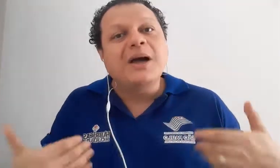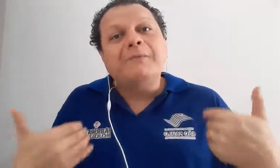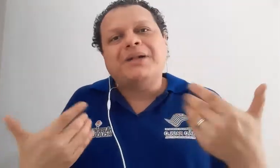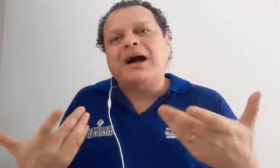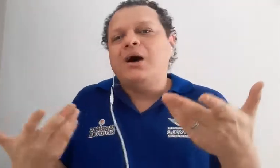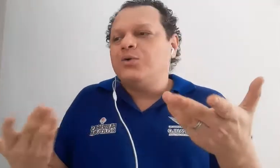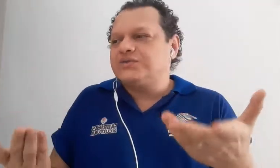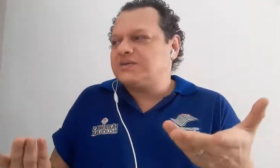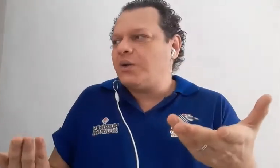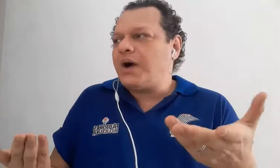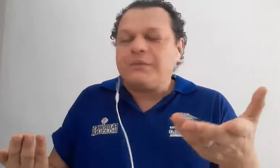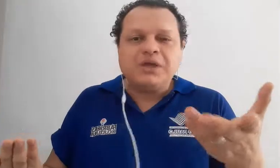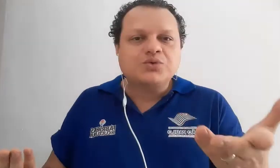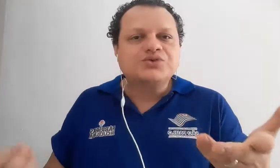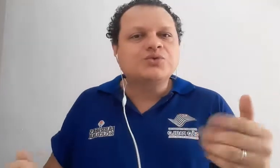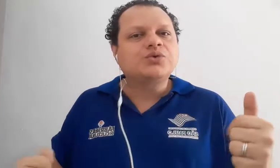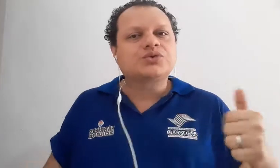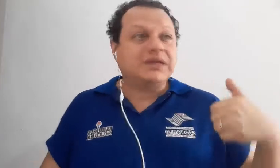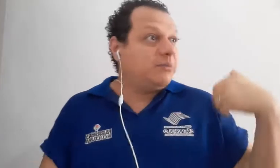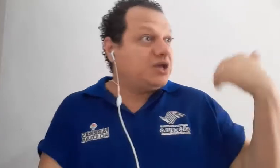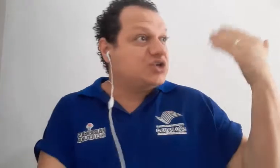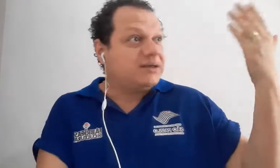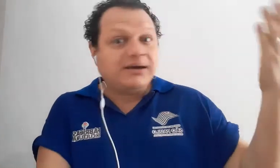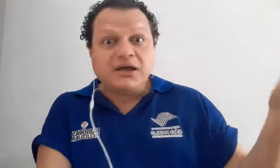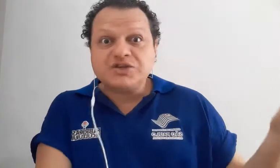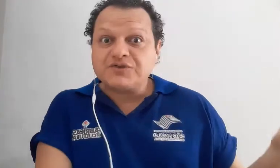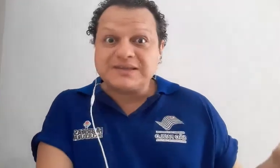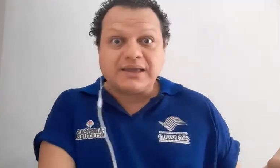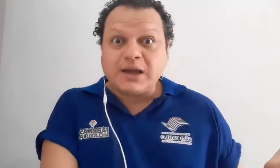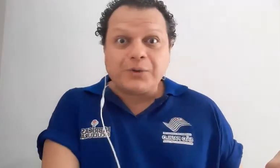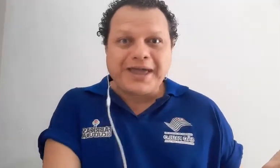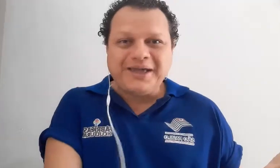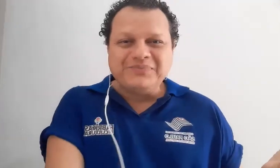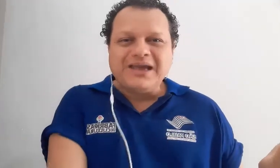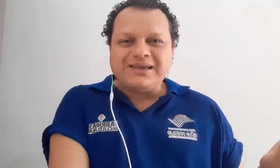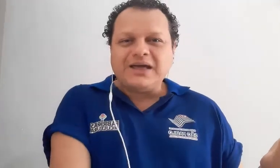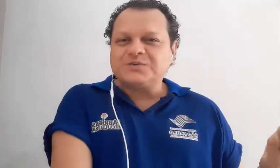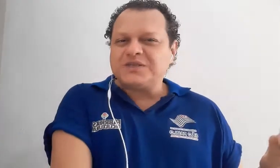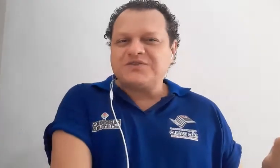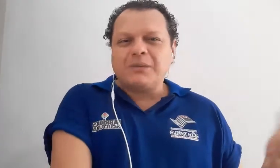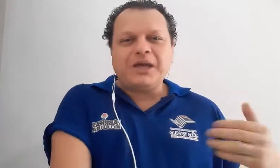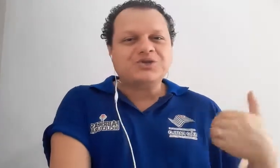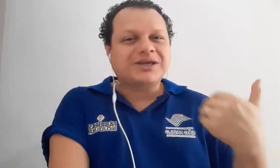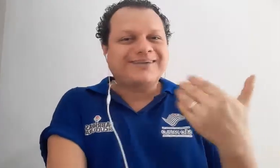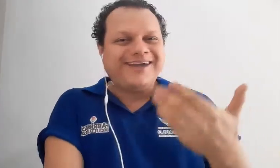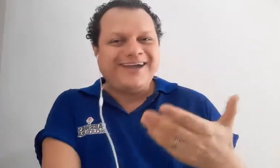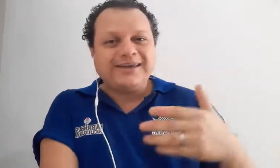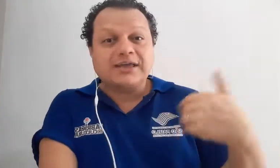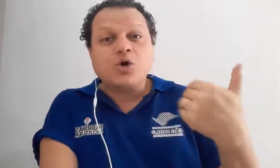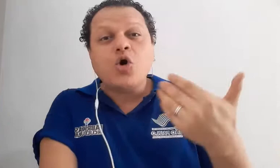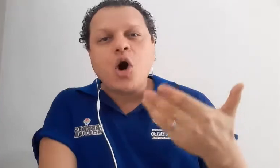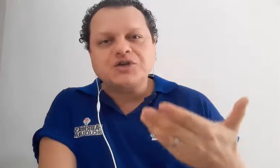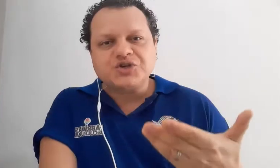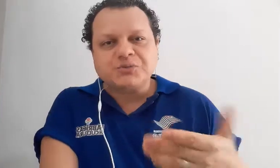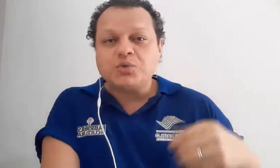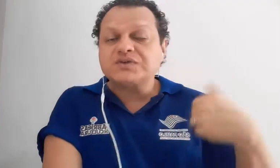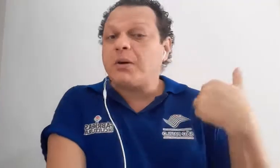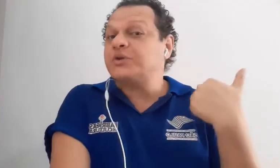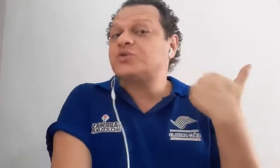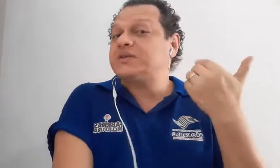para o seu amigo surdo, de repente, na igreja você tem alguém, né, especificamente que queira, que goste de música, uma pessoa que